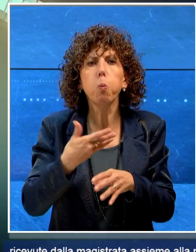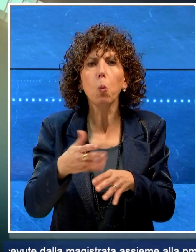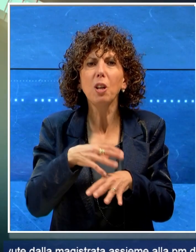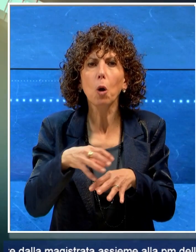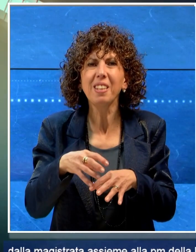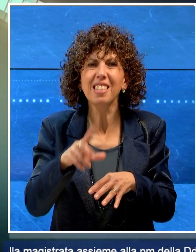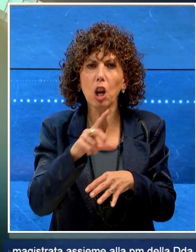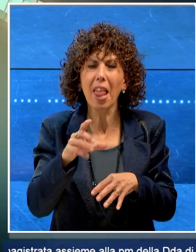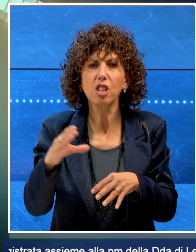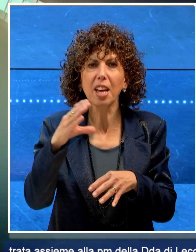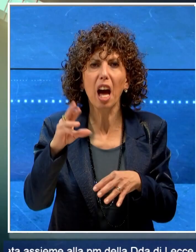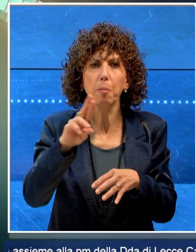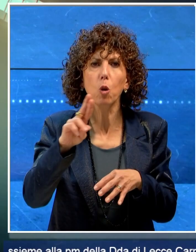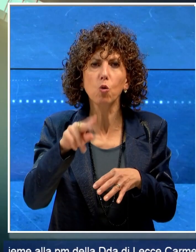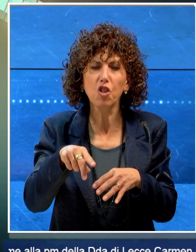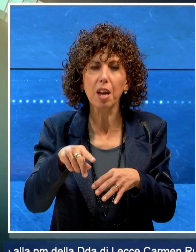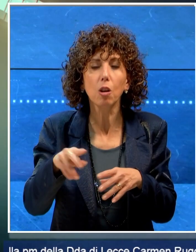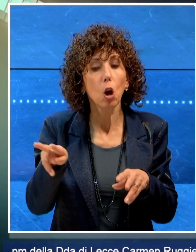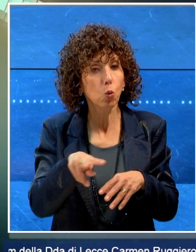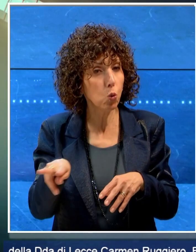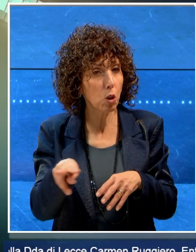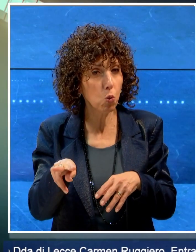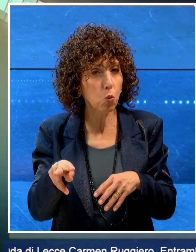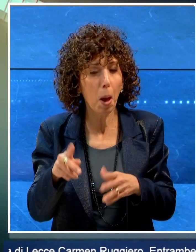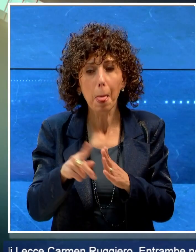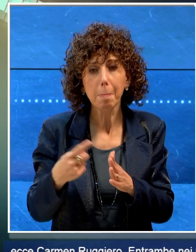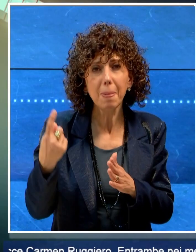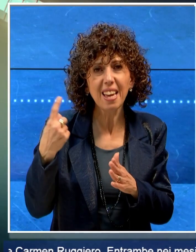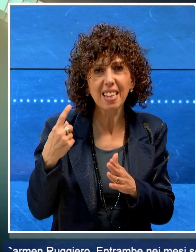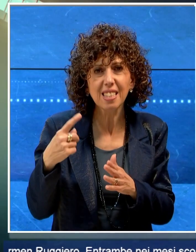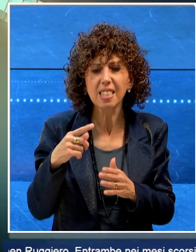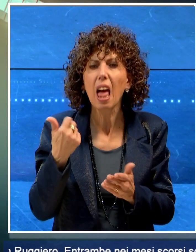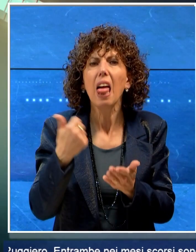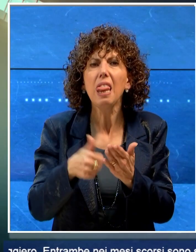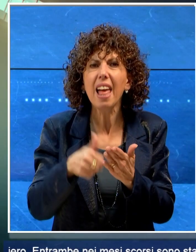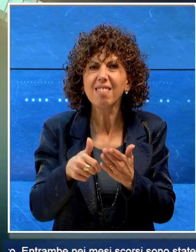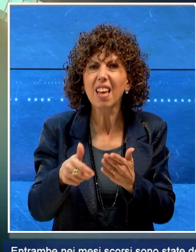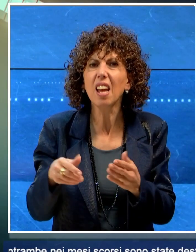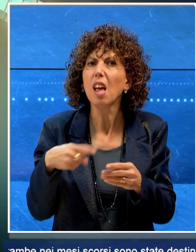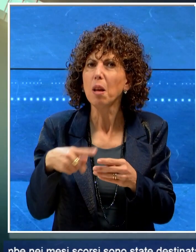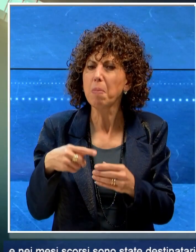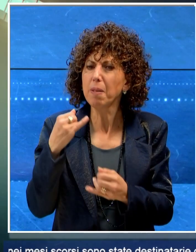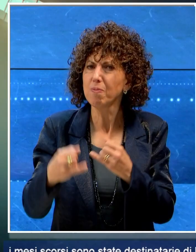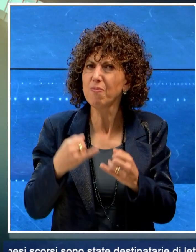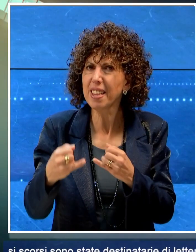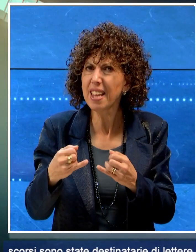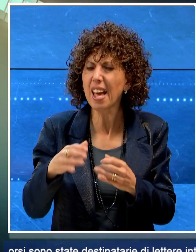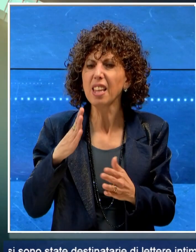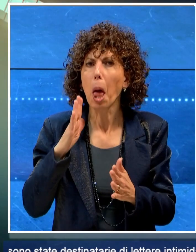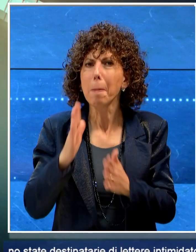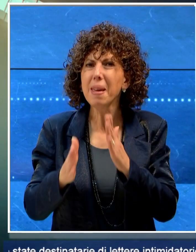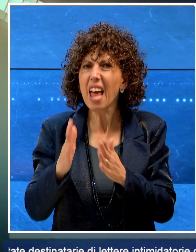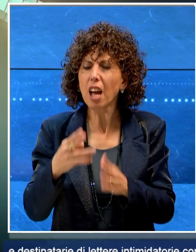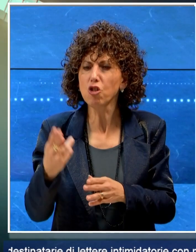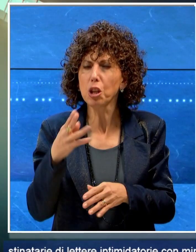Carmen Ruggero. Entrambe nei mesi scorsi sono state destinatarie di lettere intimidatorie con minacce di morte e